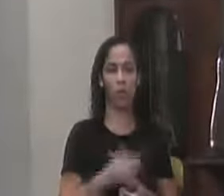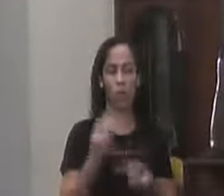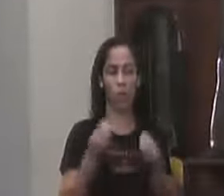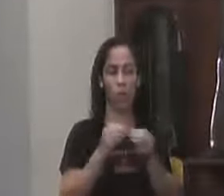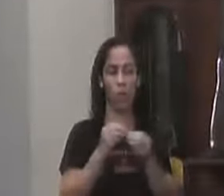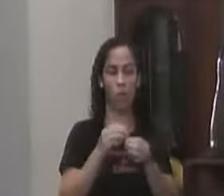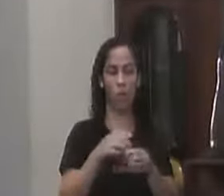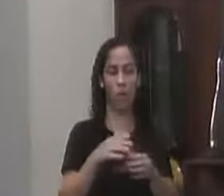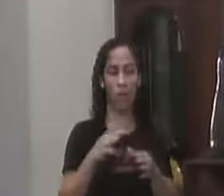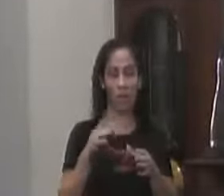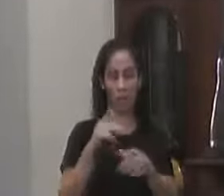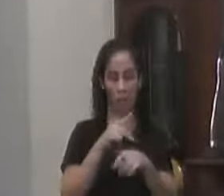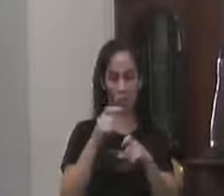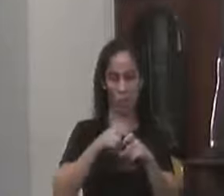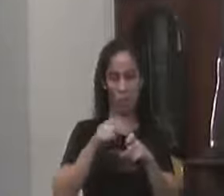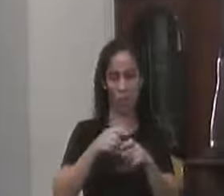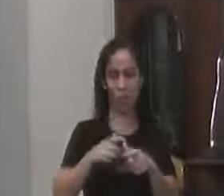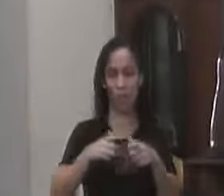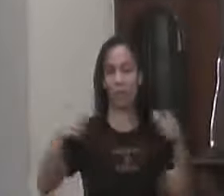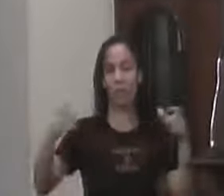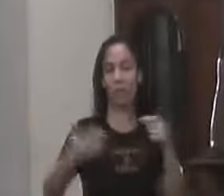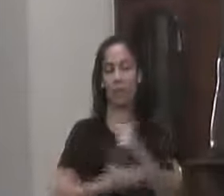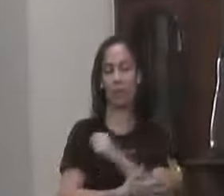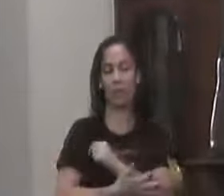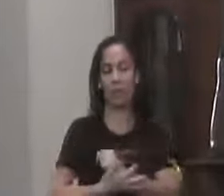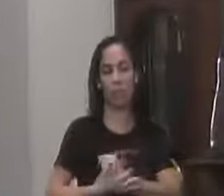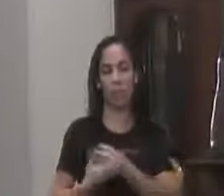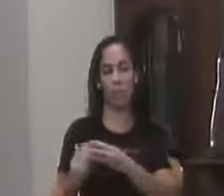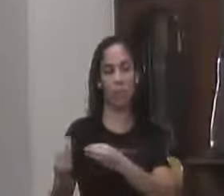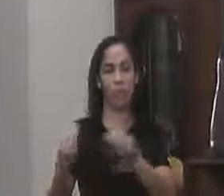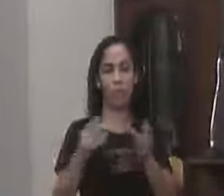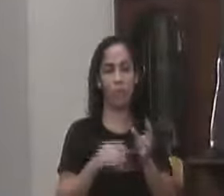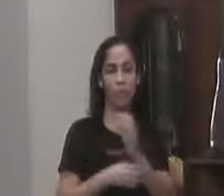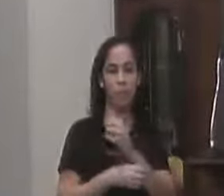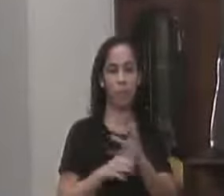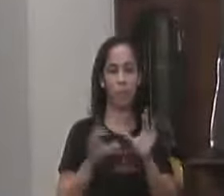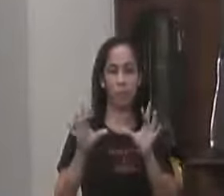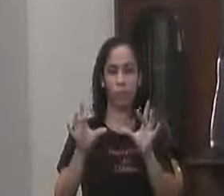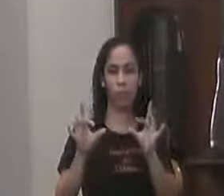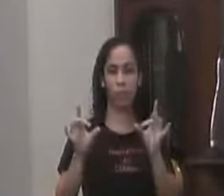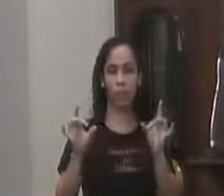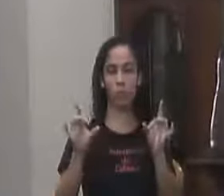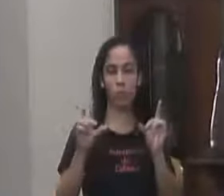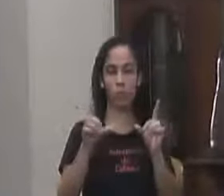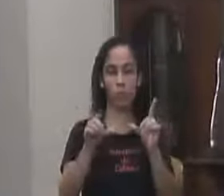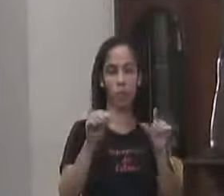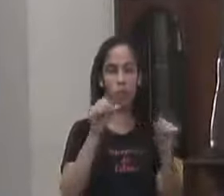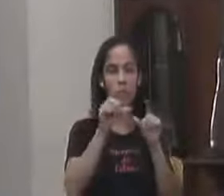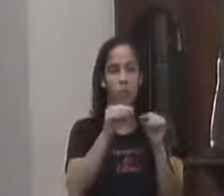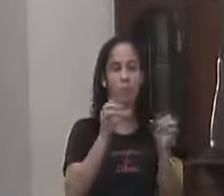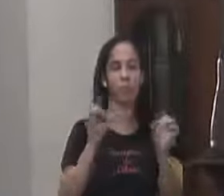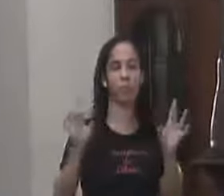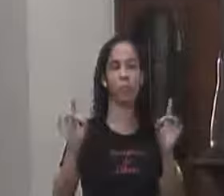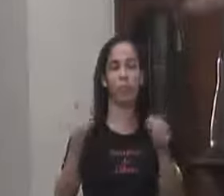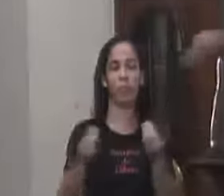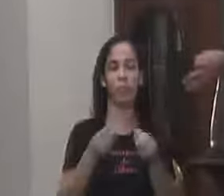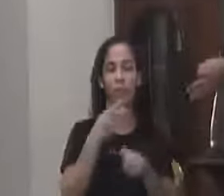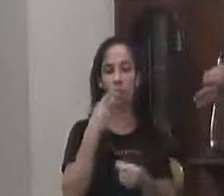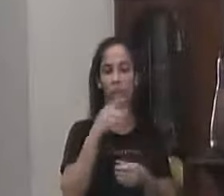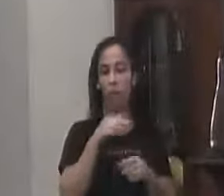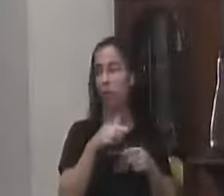Acadêmico Imenso Nós estamos Falando Sem precisar Em falarmos De